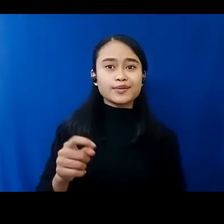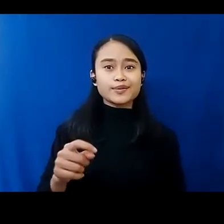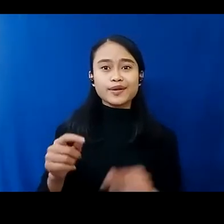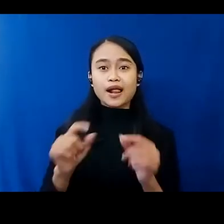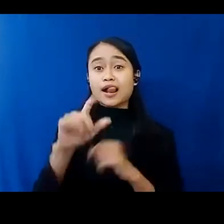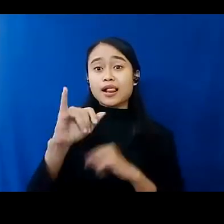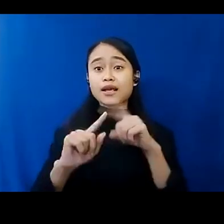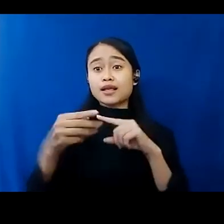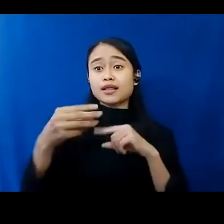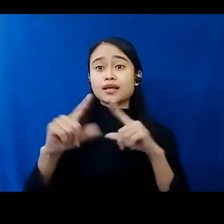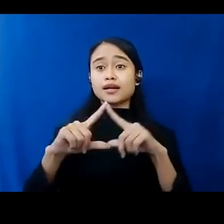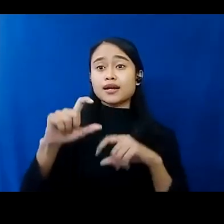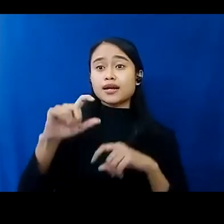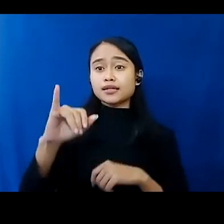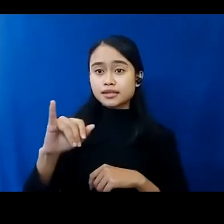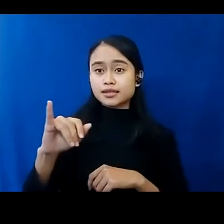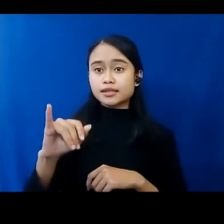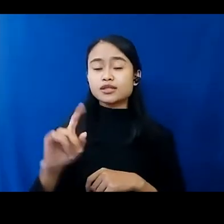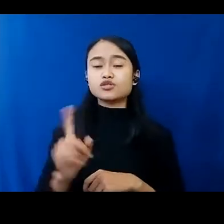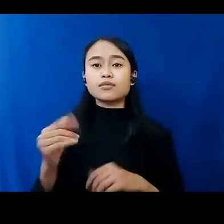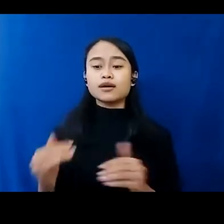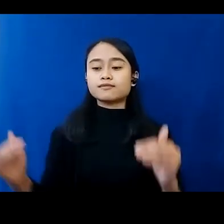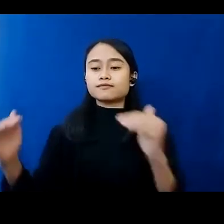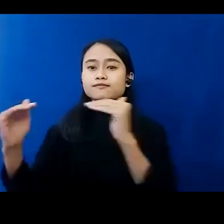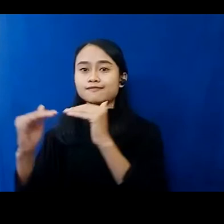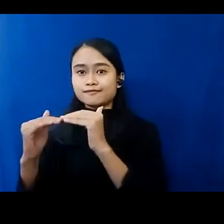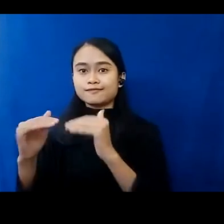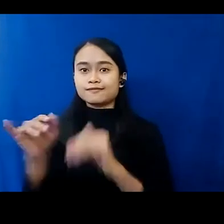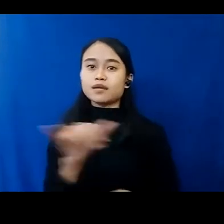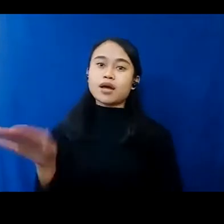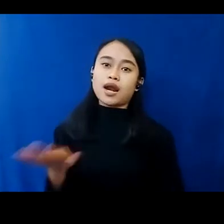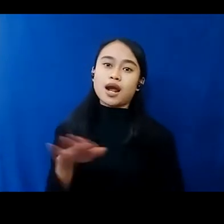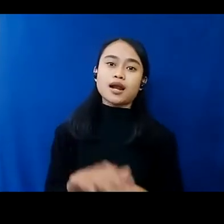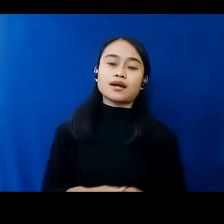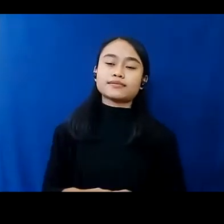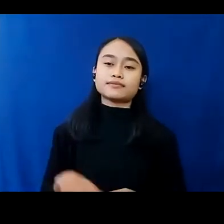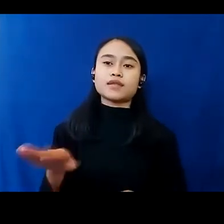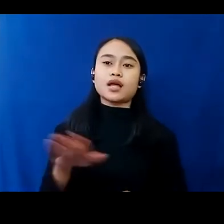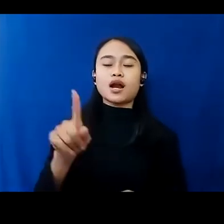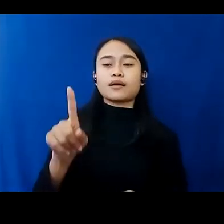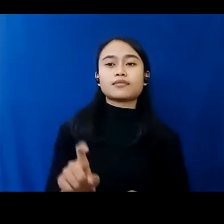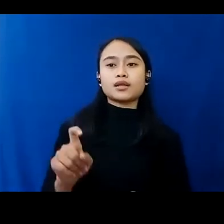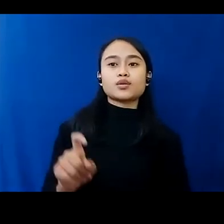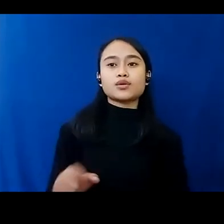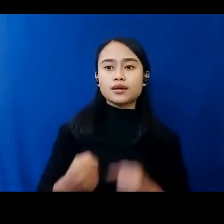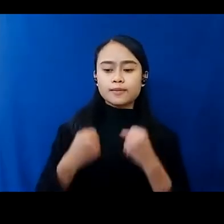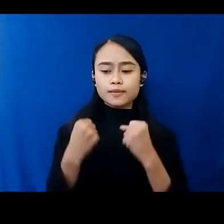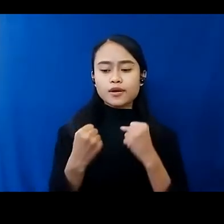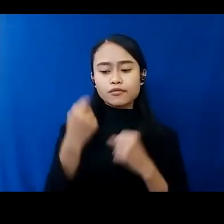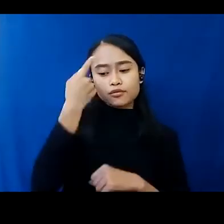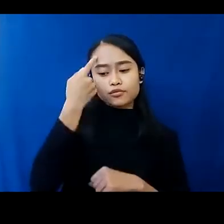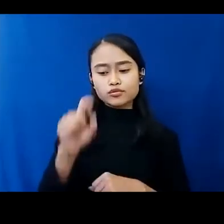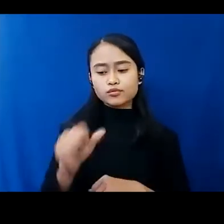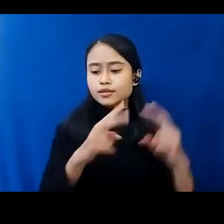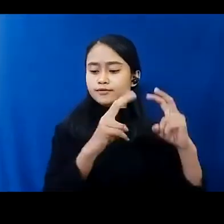Bisa Mengimbangi Kemampuan Anak Anak Yang Biasanya Lebih Cepat Literasi Anak Anak Anak Perlu Di Empower Untuk Bisa Mengidentifikasi